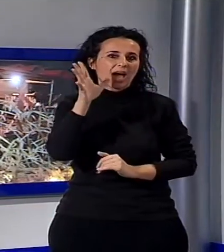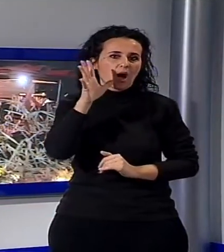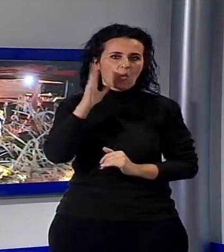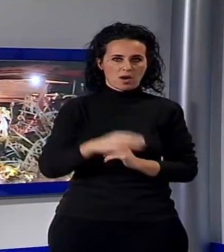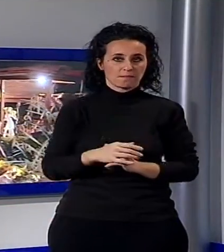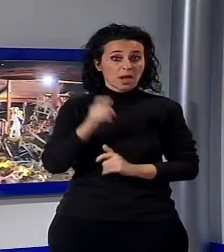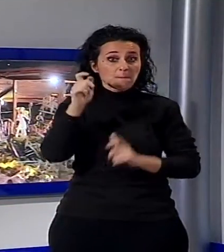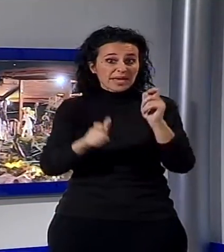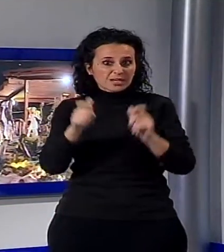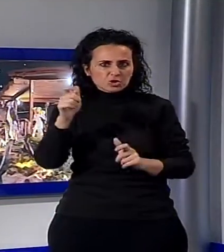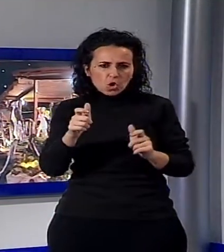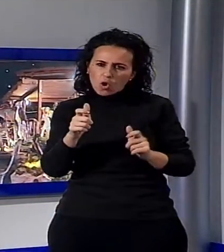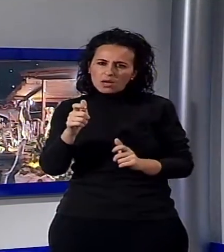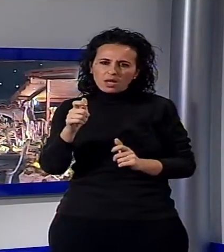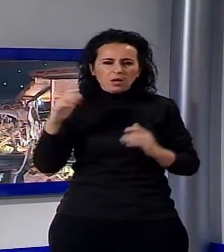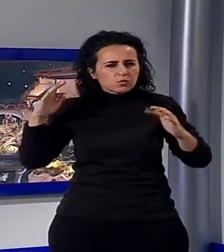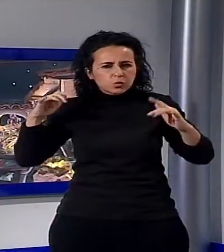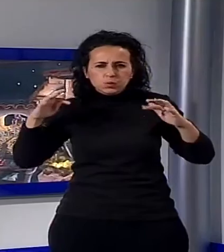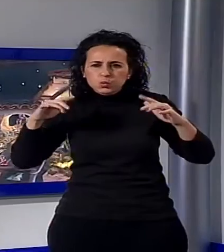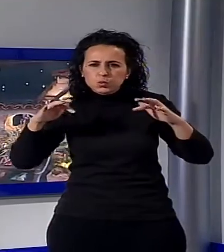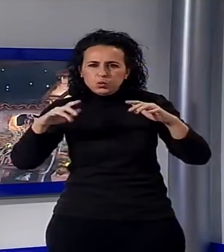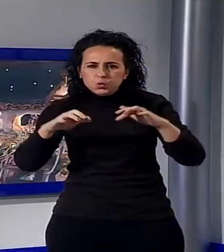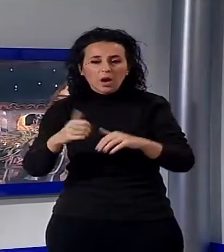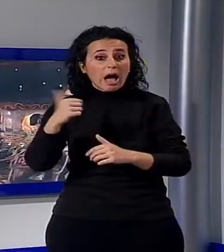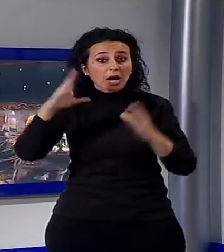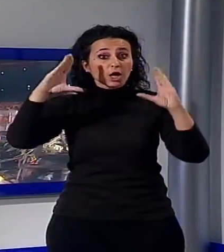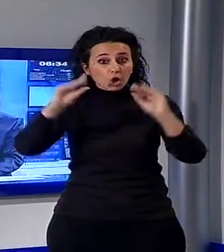pubblico, di notte affascina anche i più curiosi.